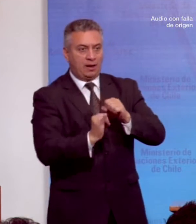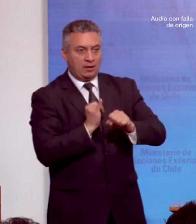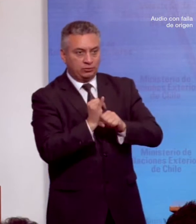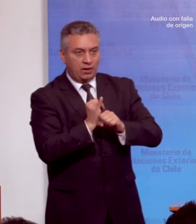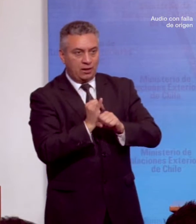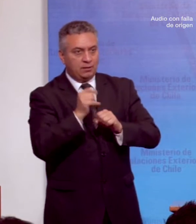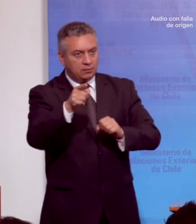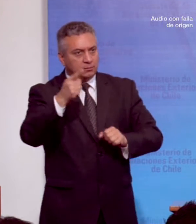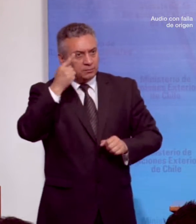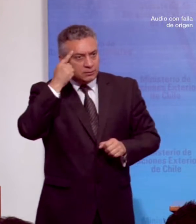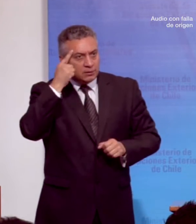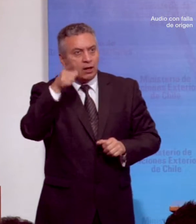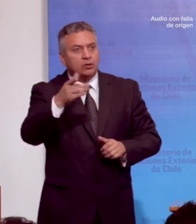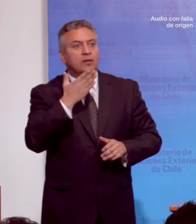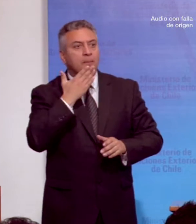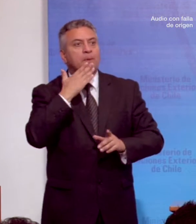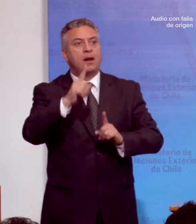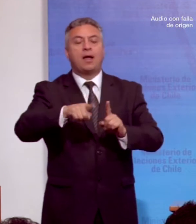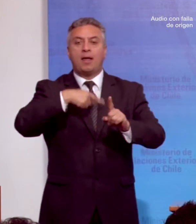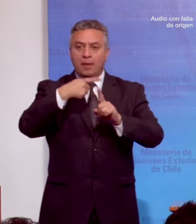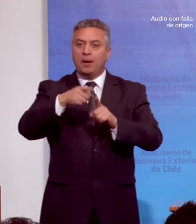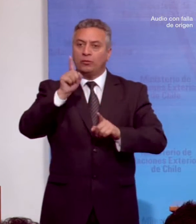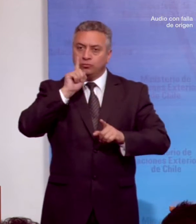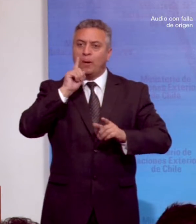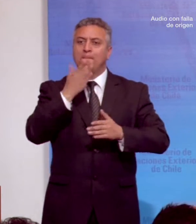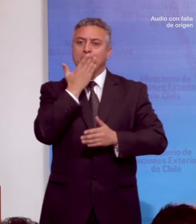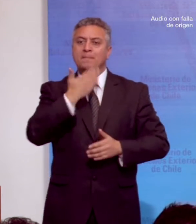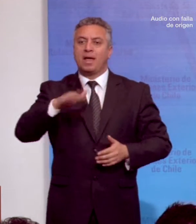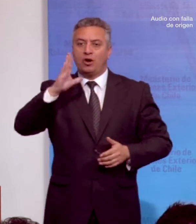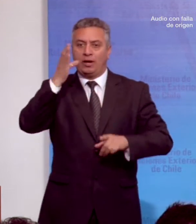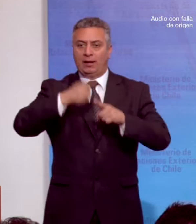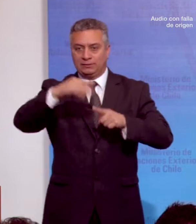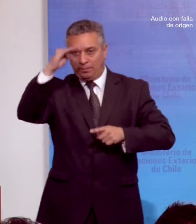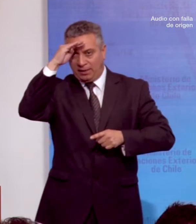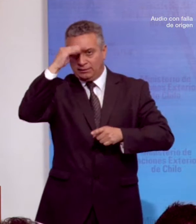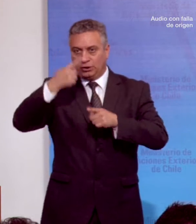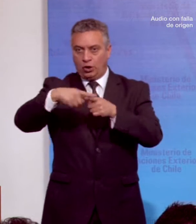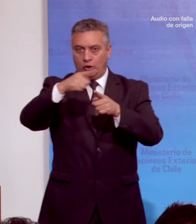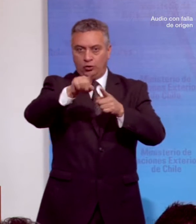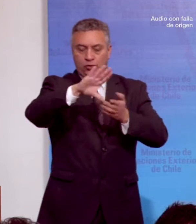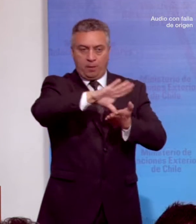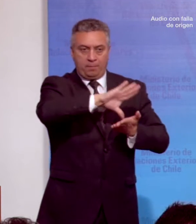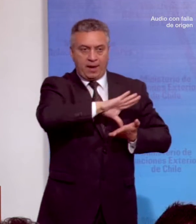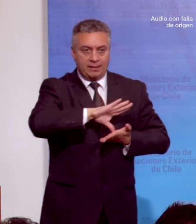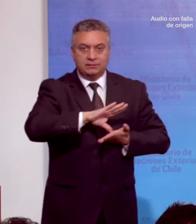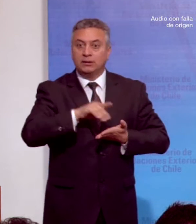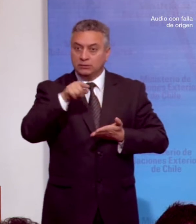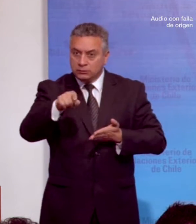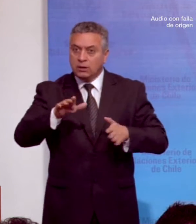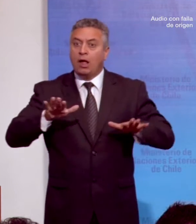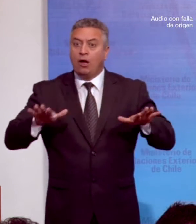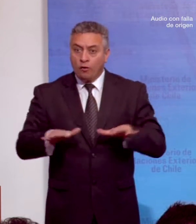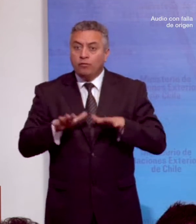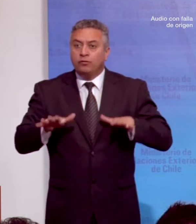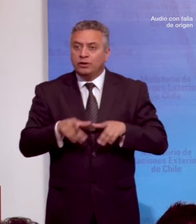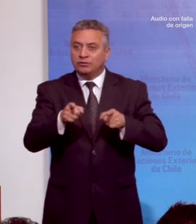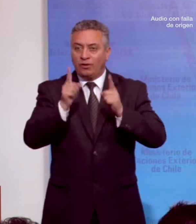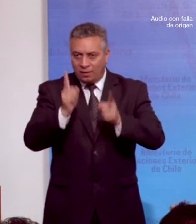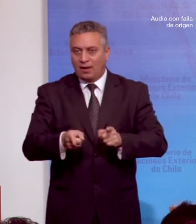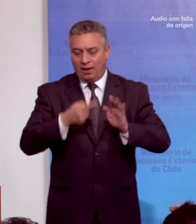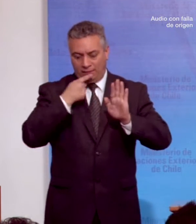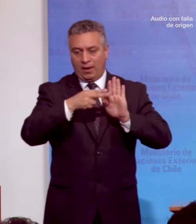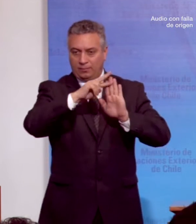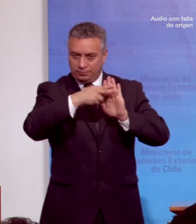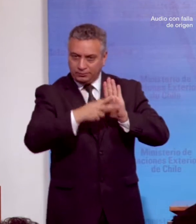considerando, además, las mejores experiencias de otros países. Este esfuerzo debe incluir también modificaciones a